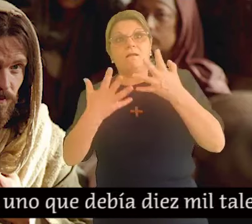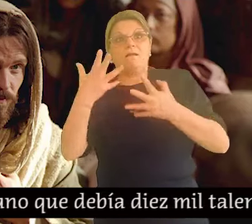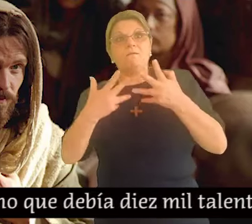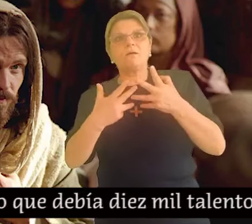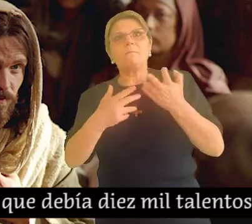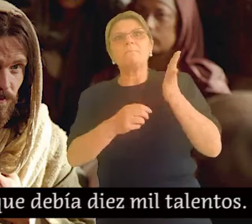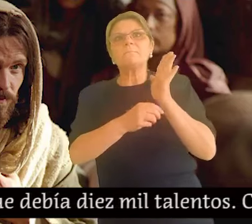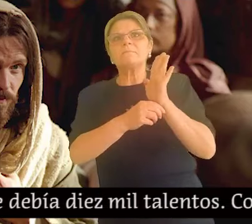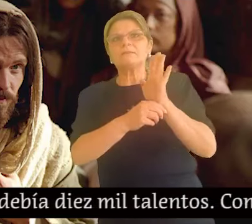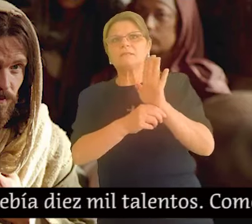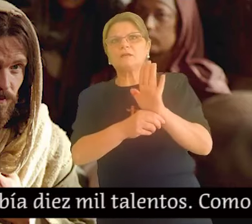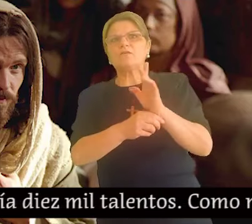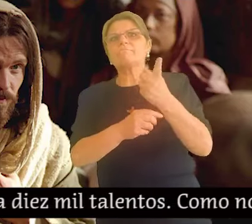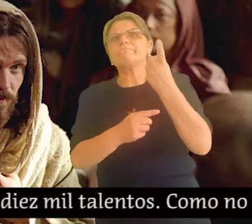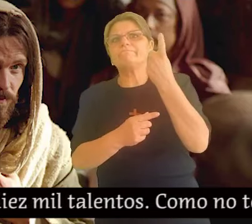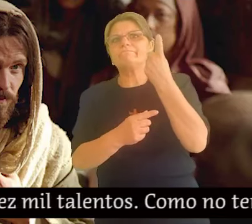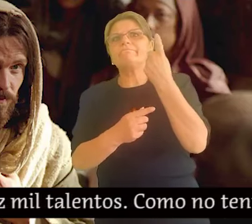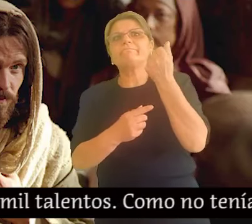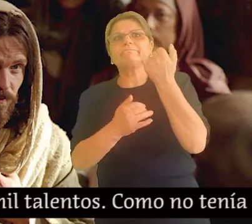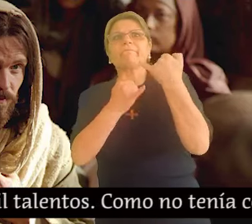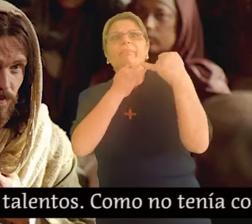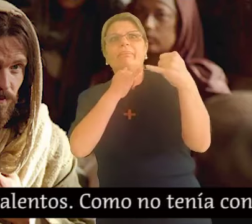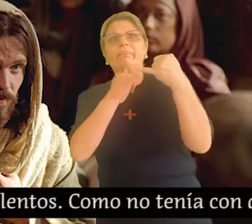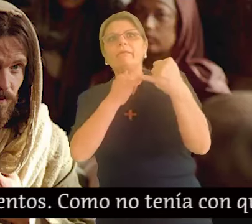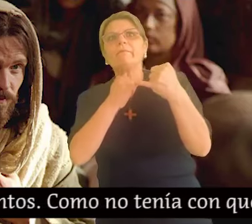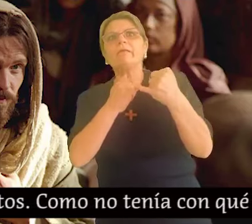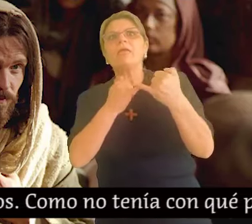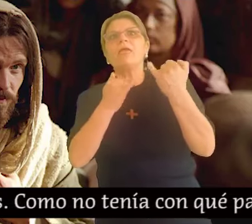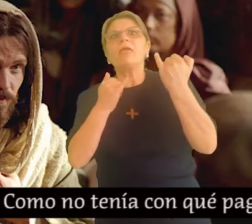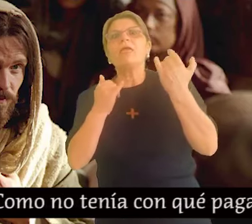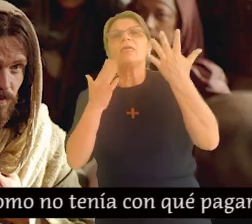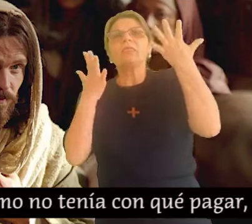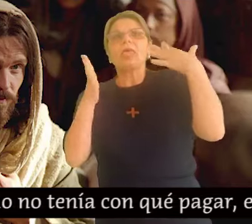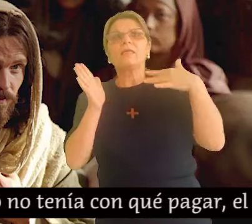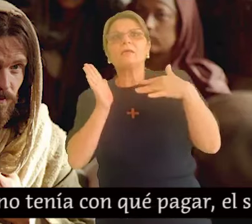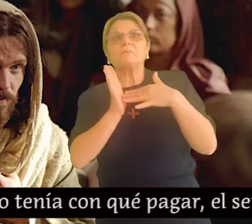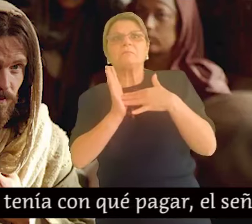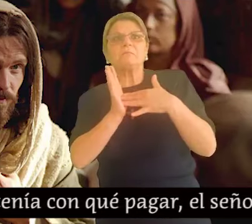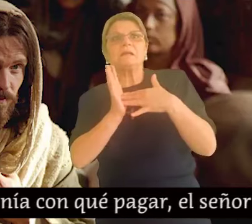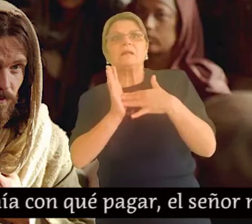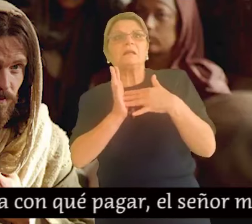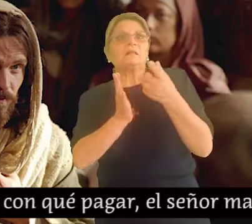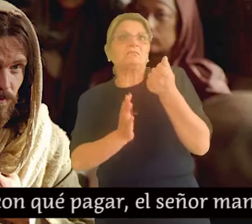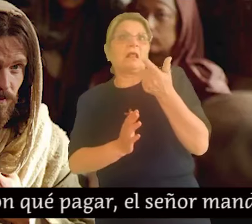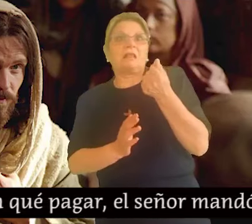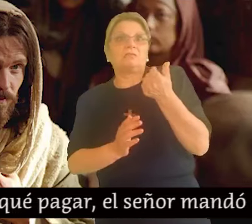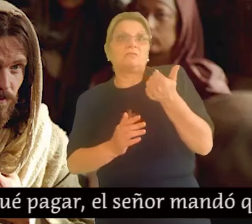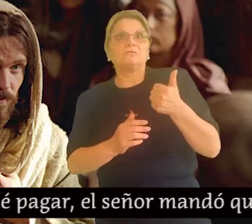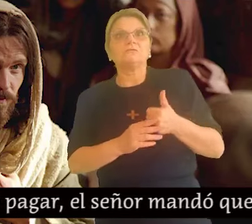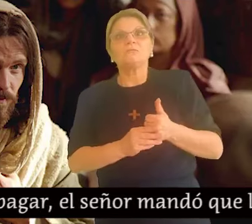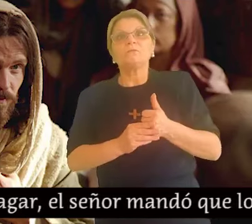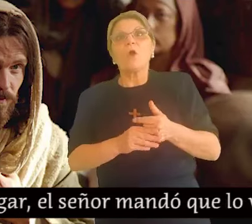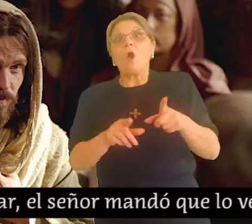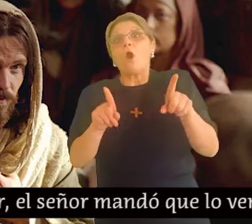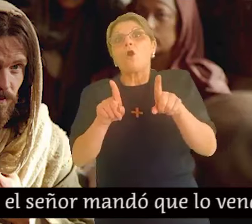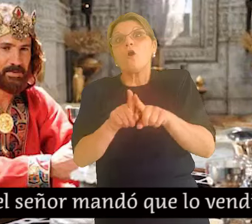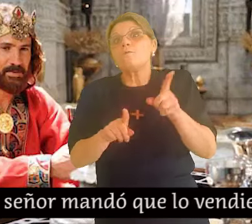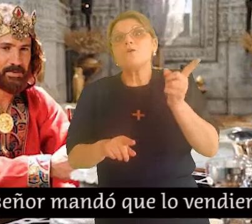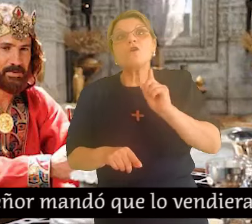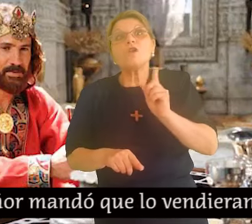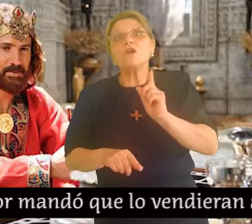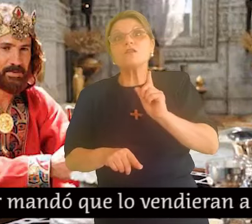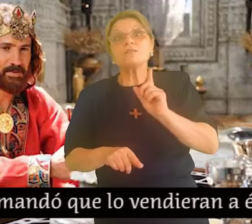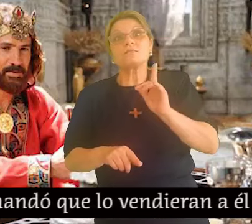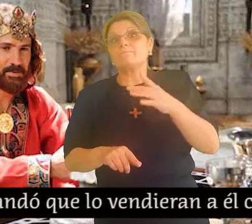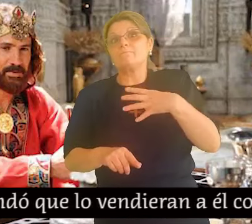sino hasta setenta veces siete. Y a propósito de esto, el reino de los cielos se parece a un rey que